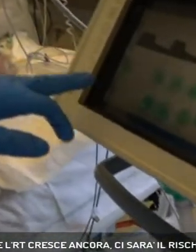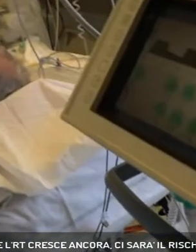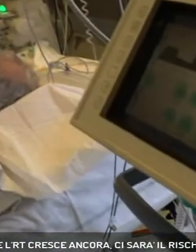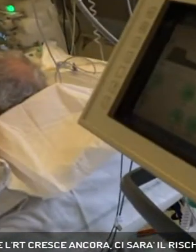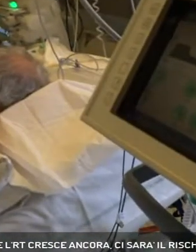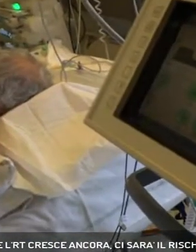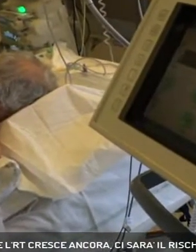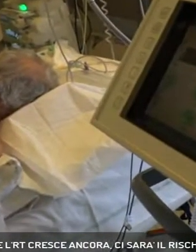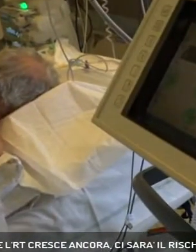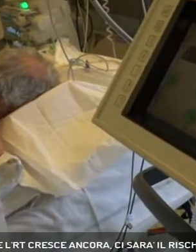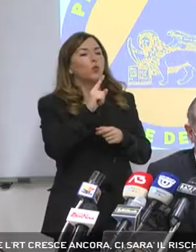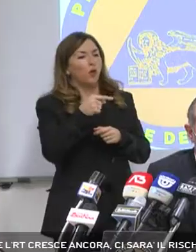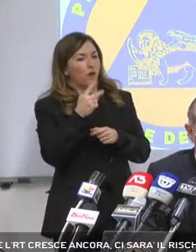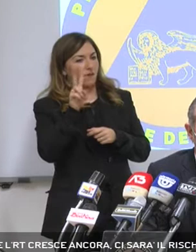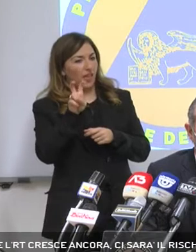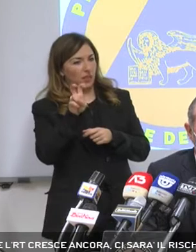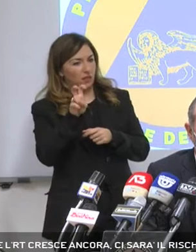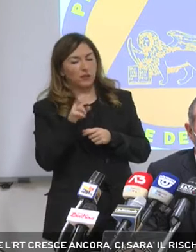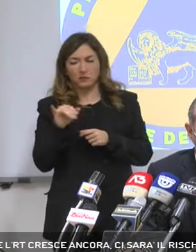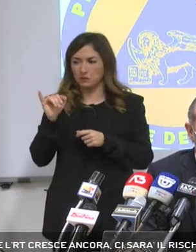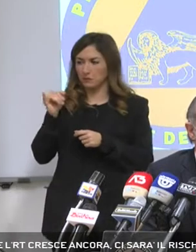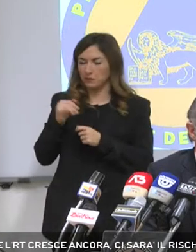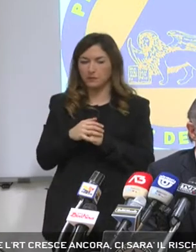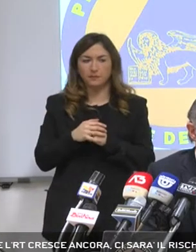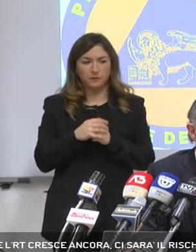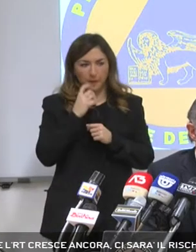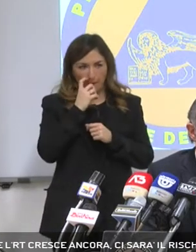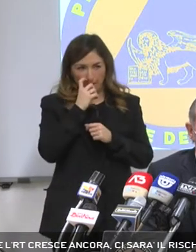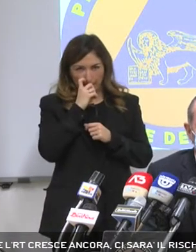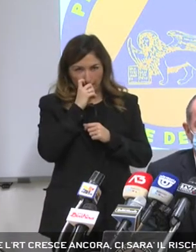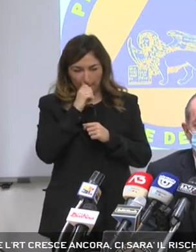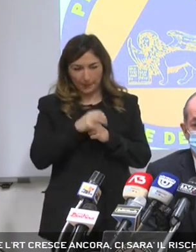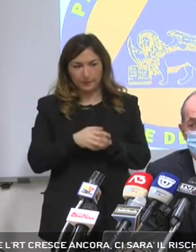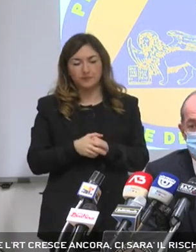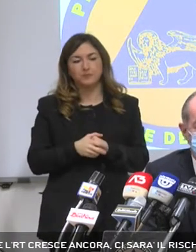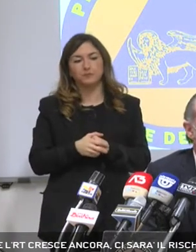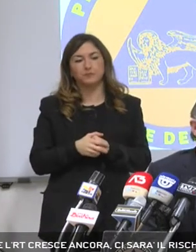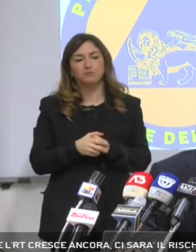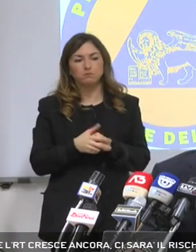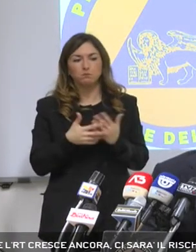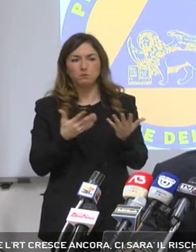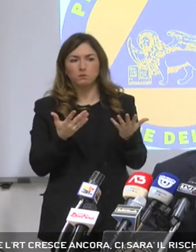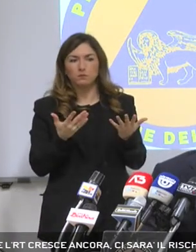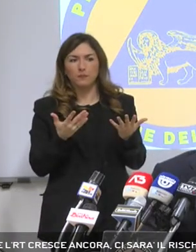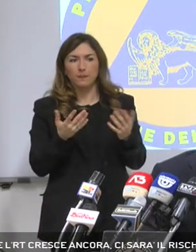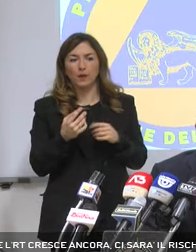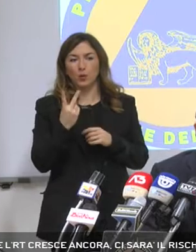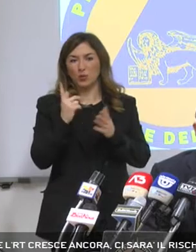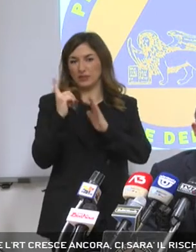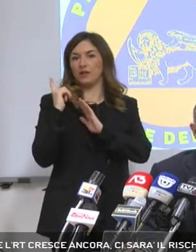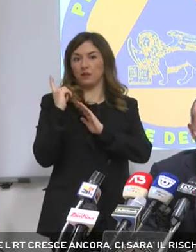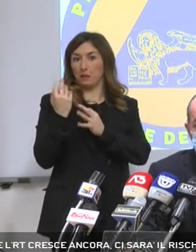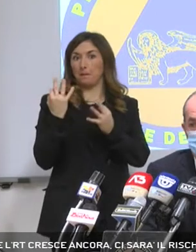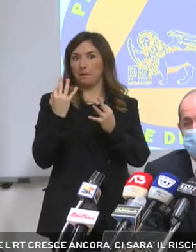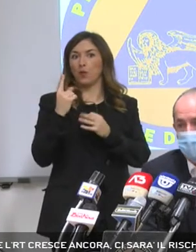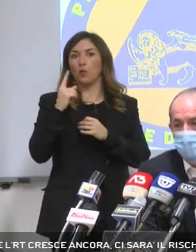1,20 che era virtuoso, sarebbe stato virtuoso due settimane fa,